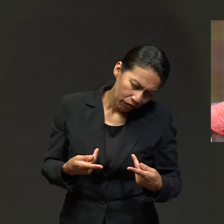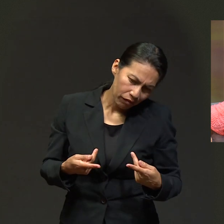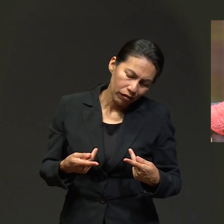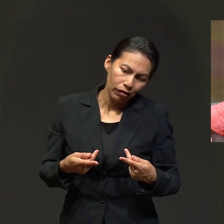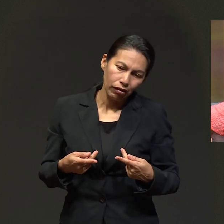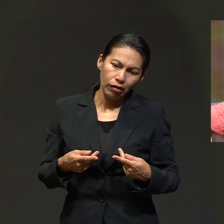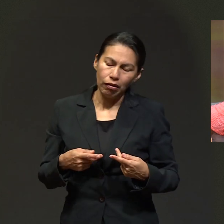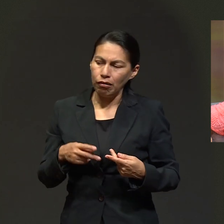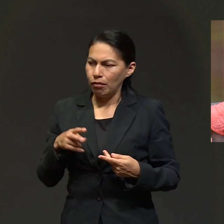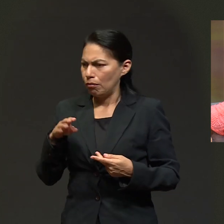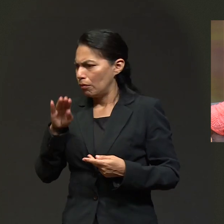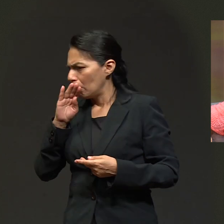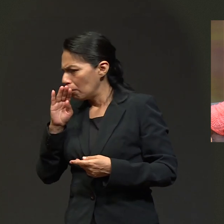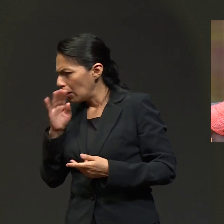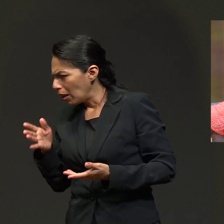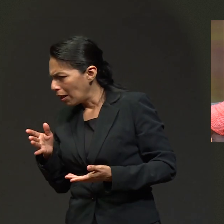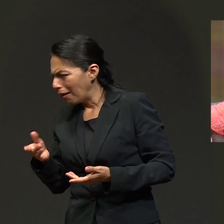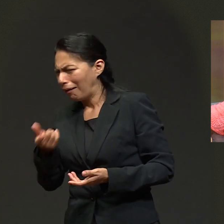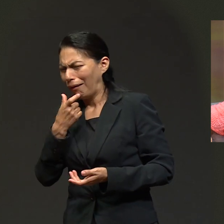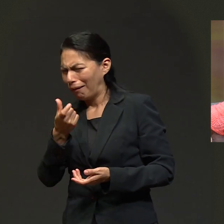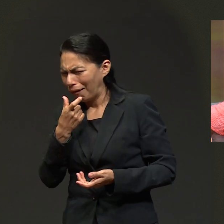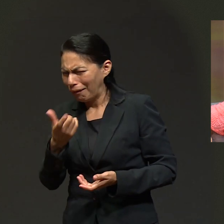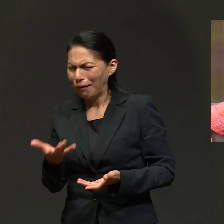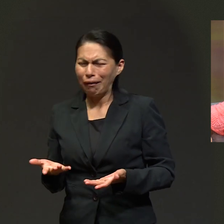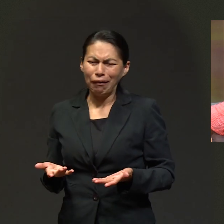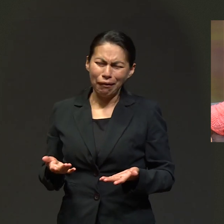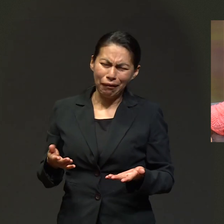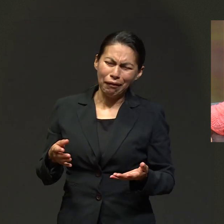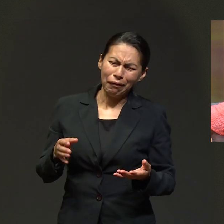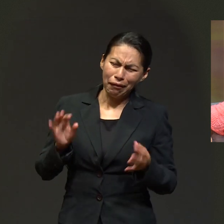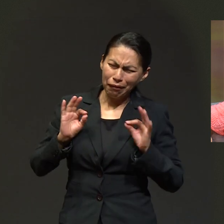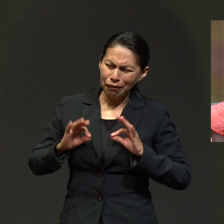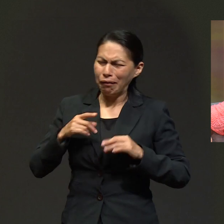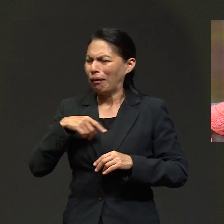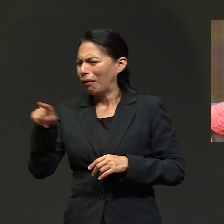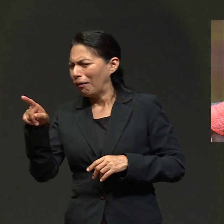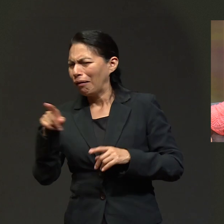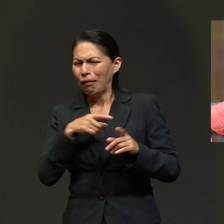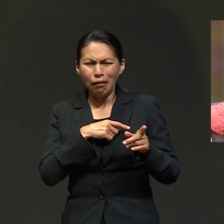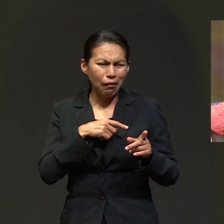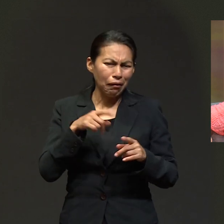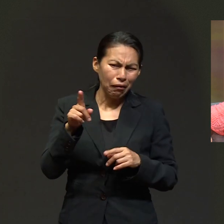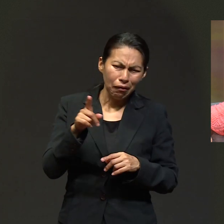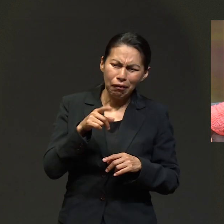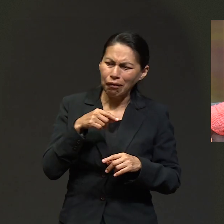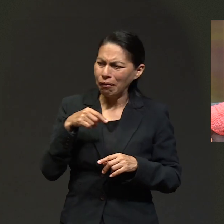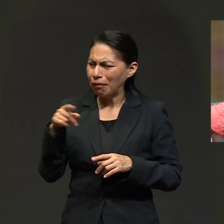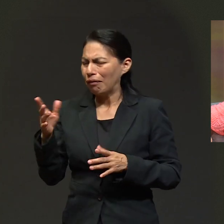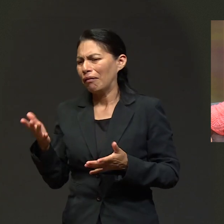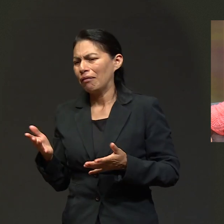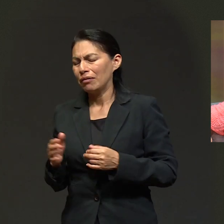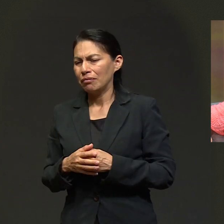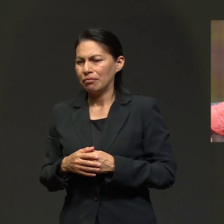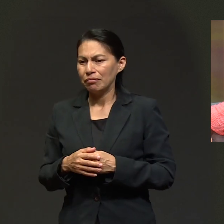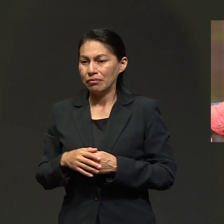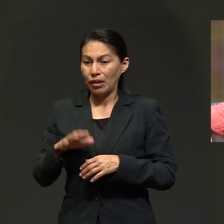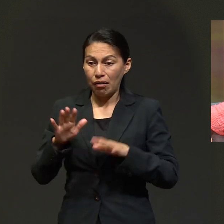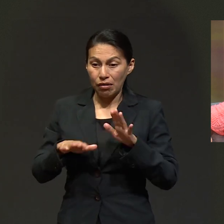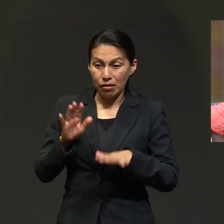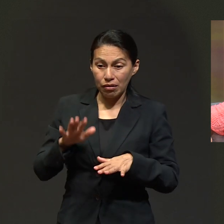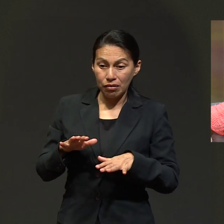ya de caídas. Y luego veían a mi mamá que andaba riendo, mi mamá que andaba de aquí para allá,